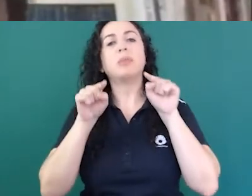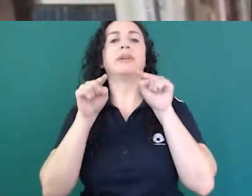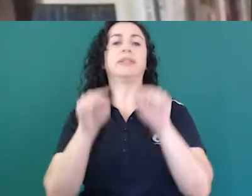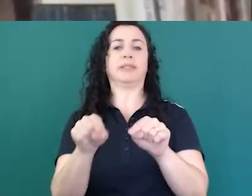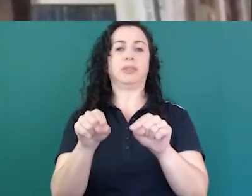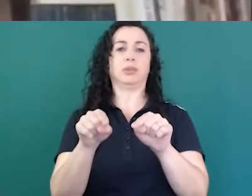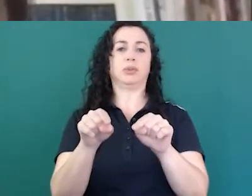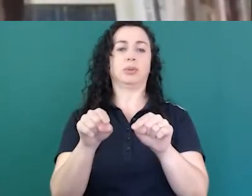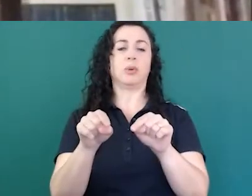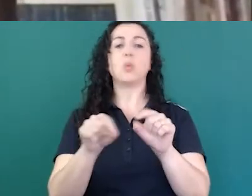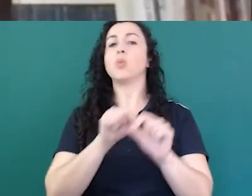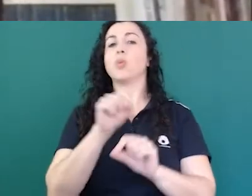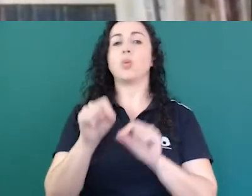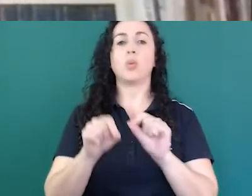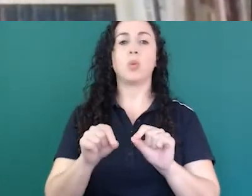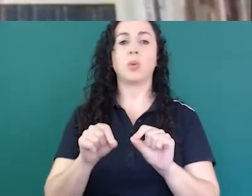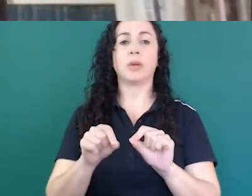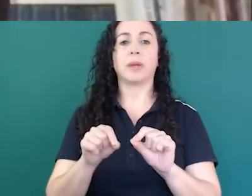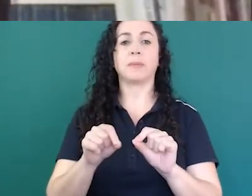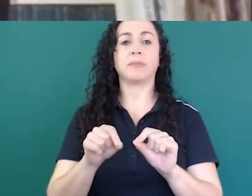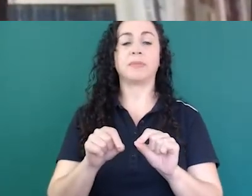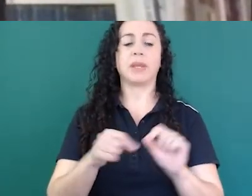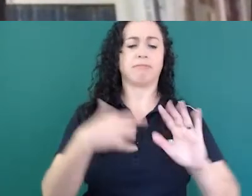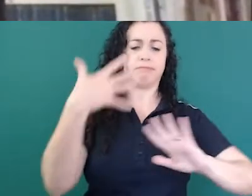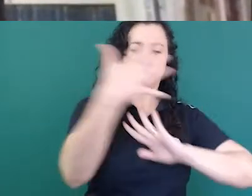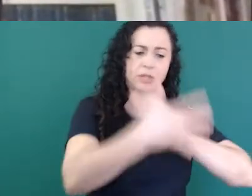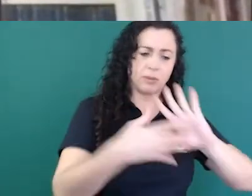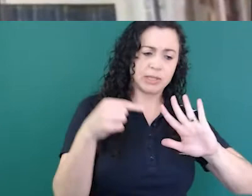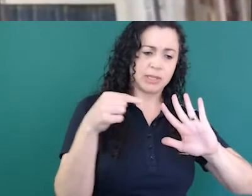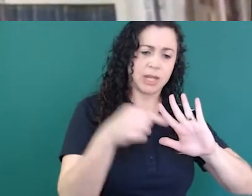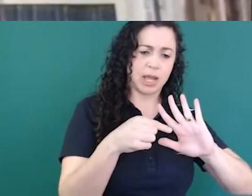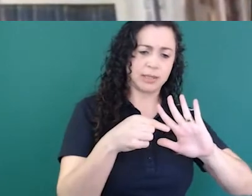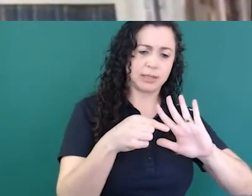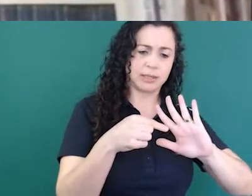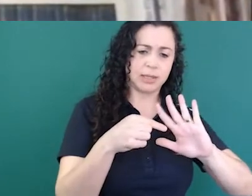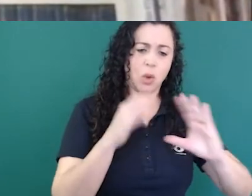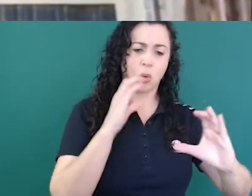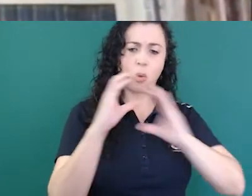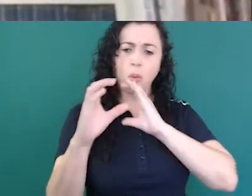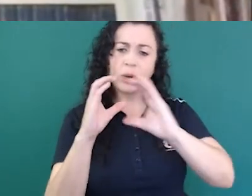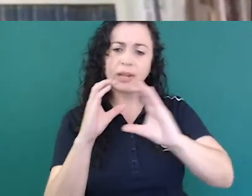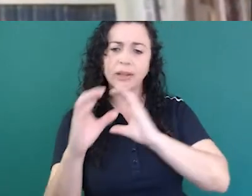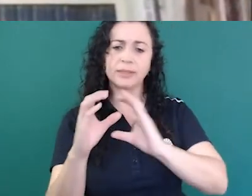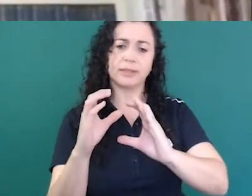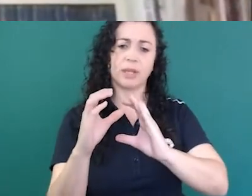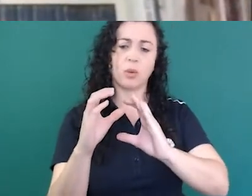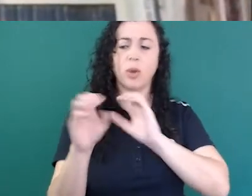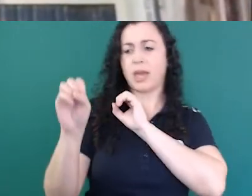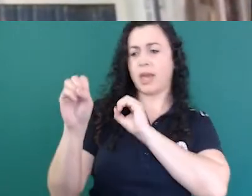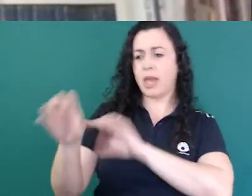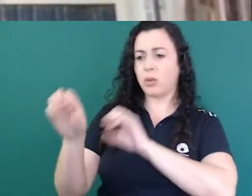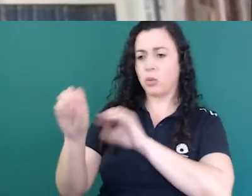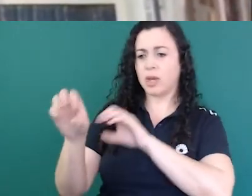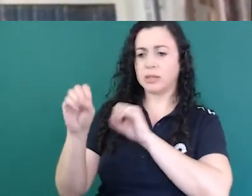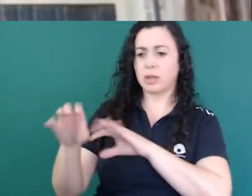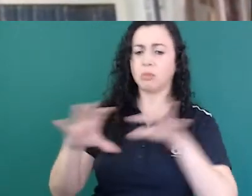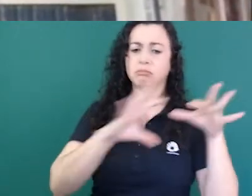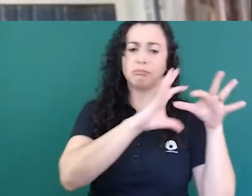língua de sinais comunicação e educação de surdos e direitos humanos na